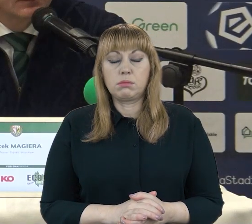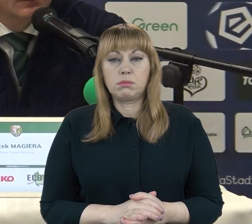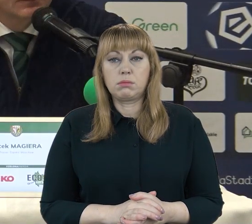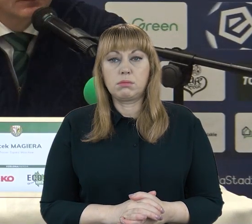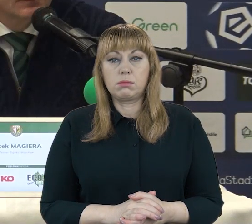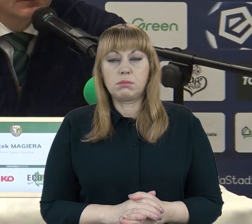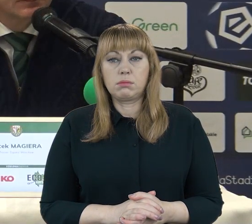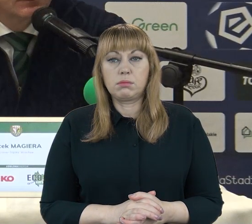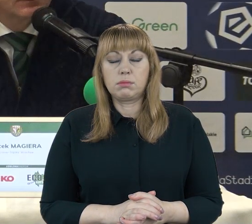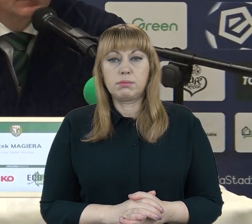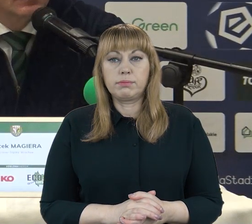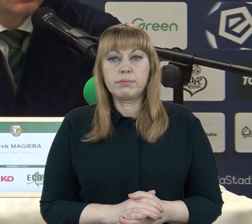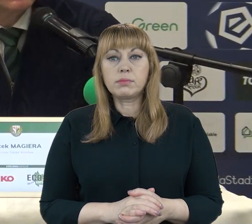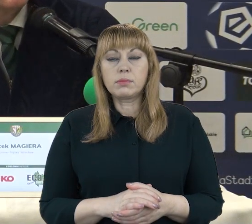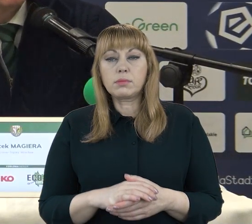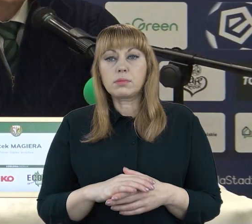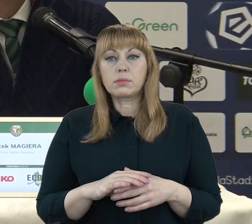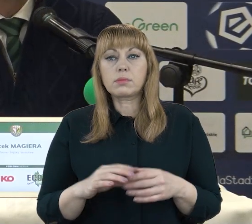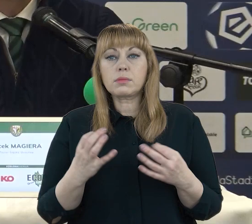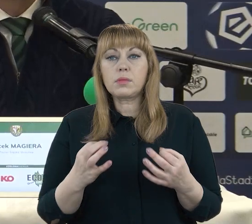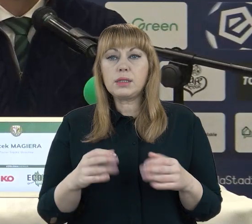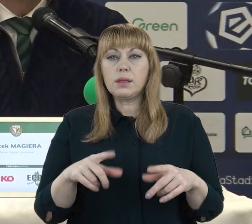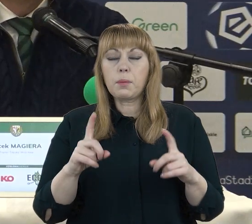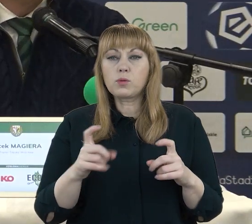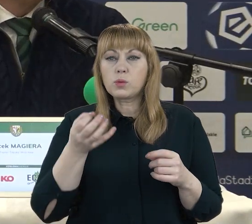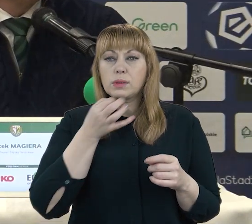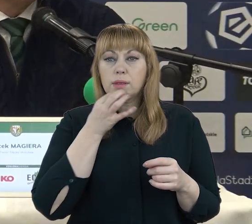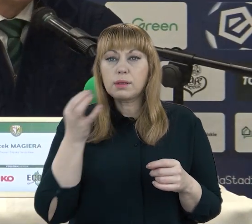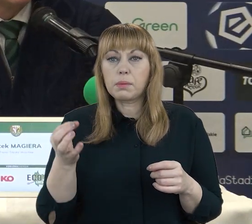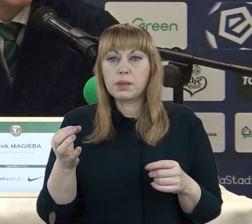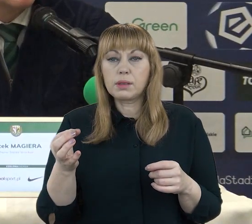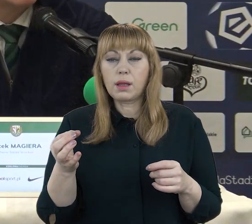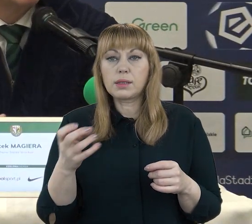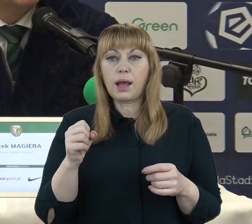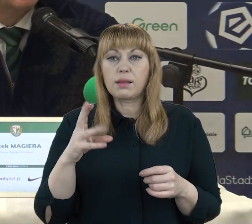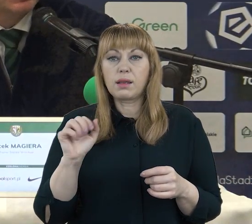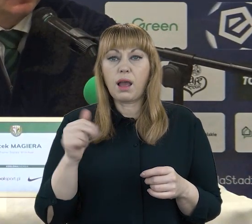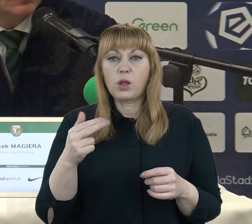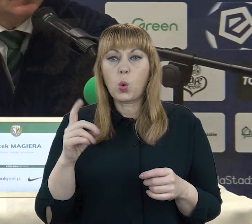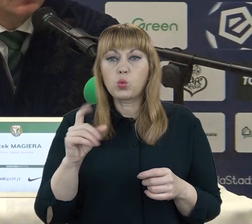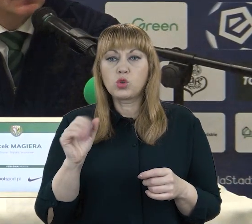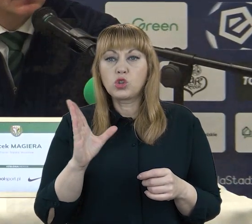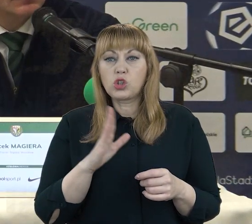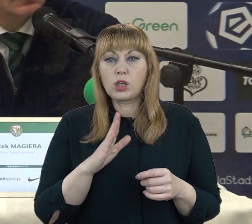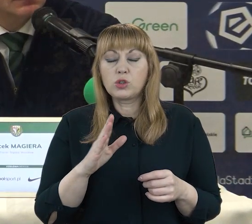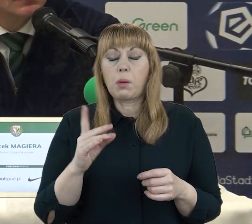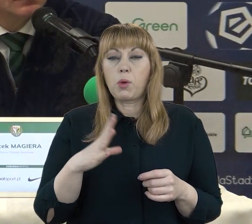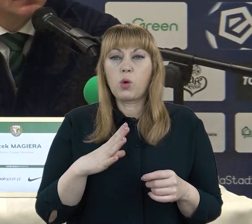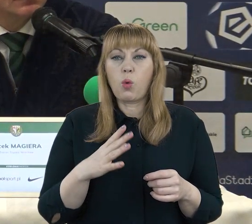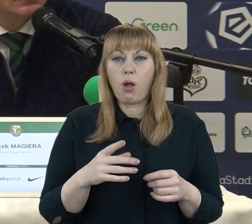Jako próbowa, panie z Gnert. Ja chciałbym na początku też pytać o armię na Łyszczarza, bo zobaczyliśmy go w pierwszych minut. Jak pan